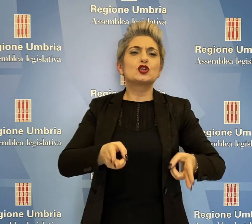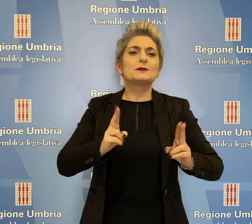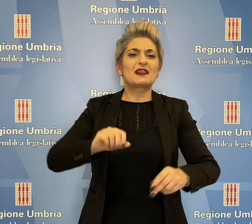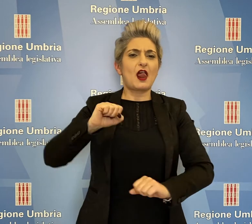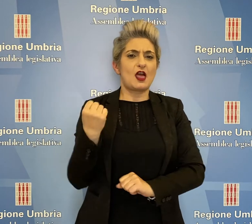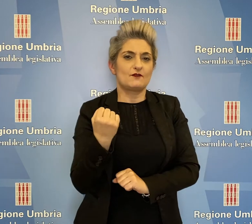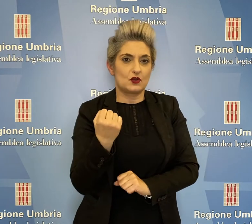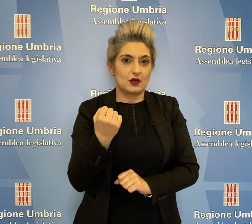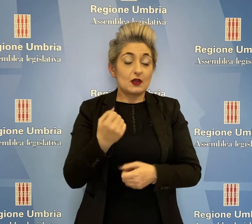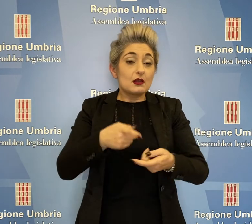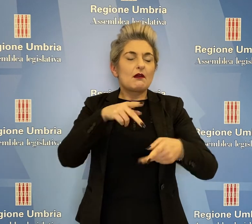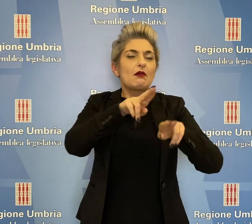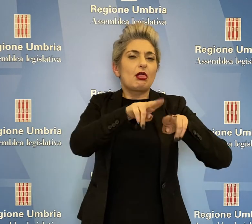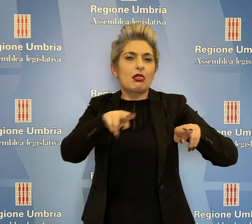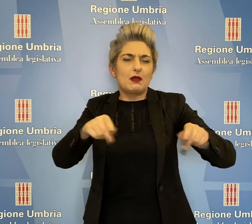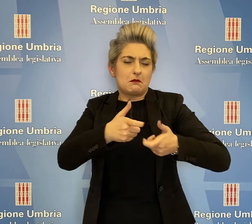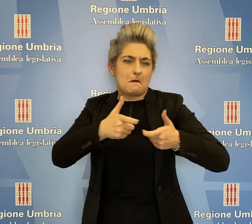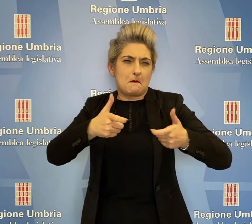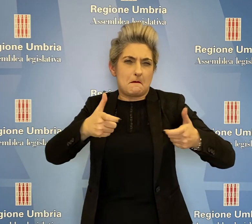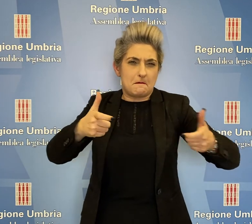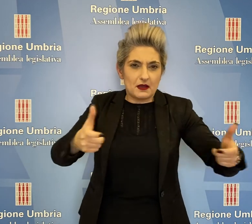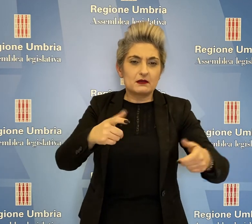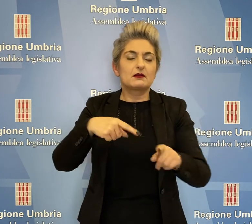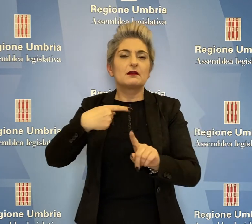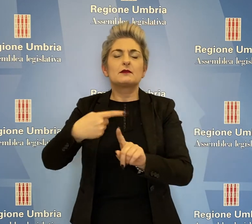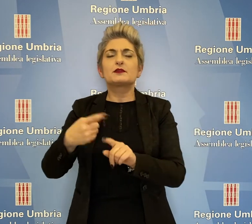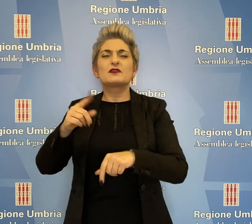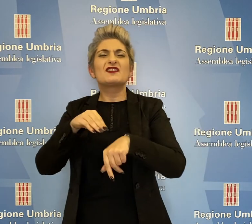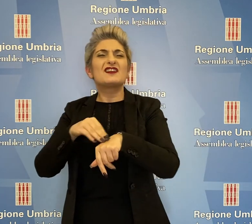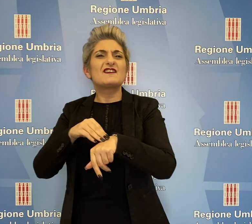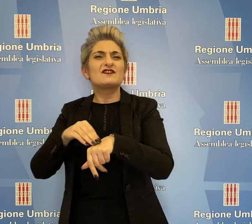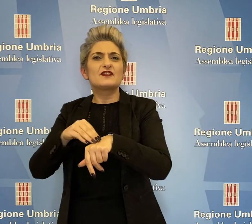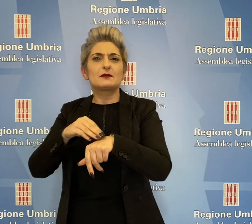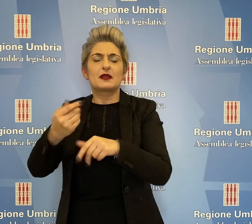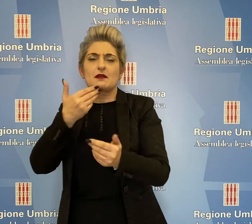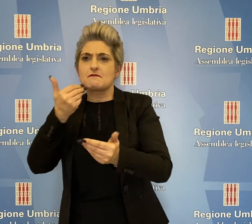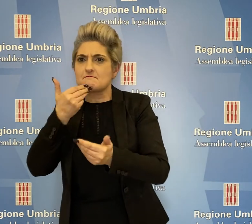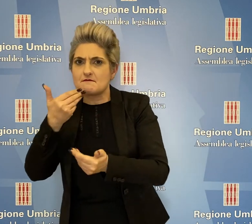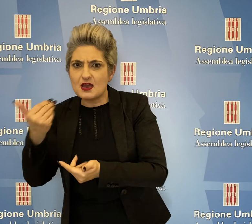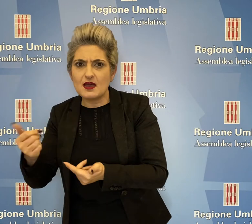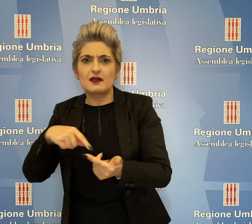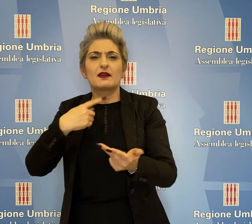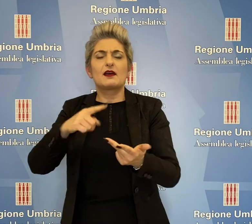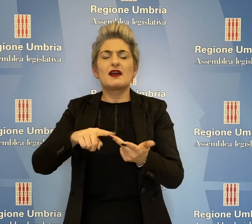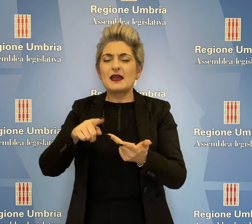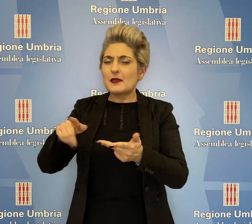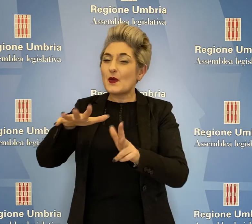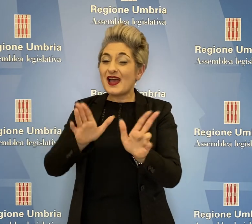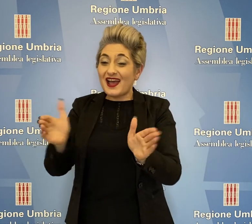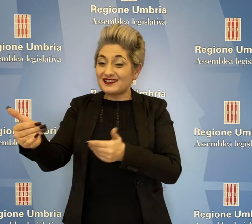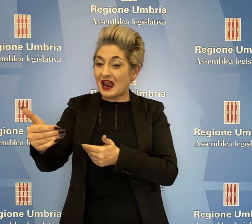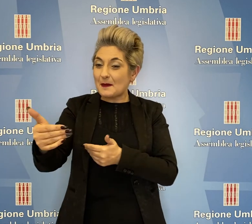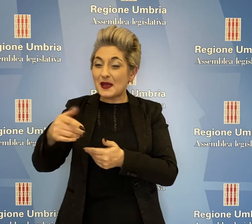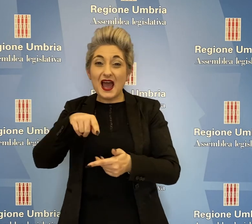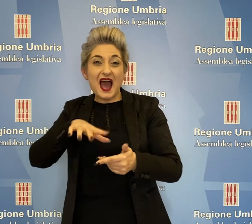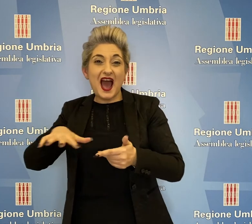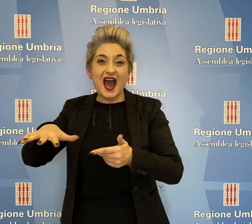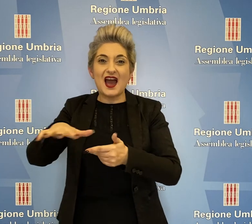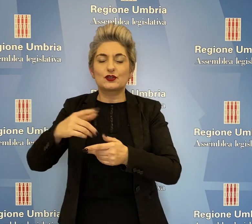'ospedale di Foligno, come il sovraffollamento dei degenti, gravi carenze di organico infermieristico, l'individuazione di aree grigie,